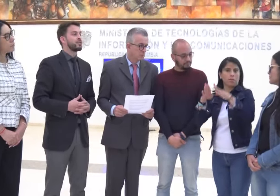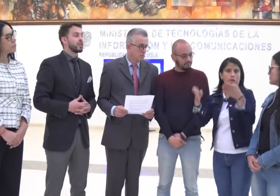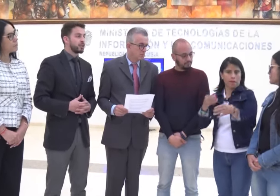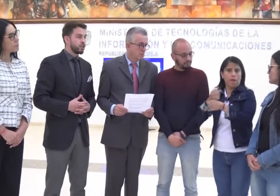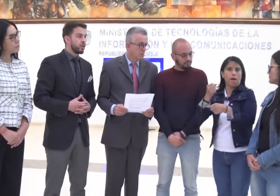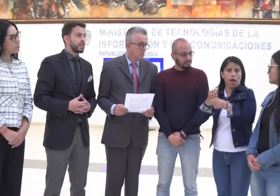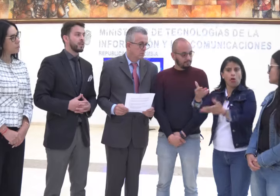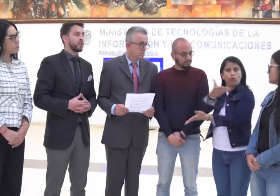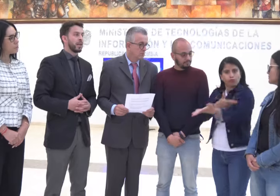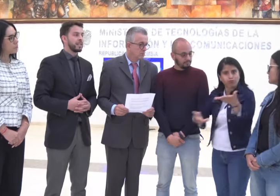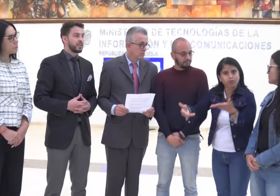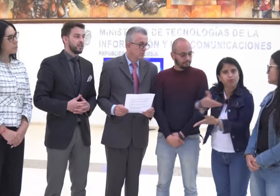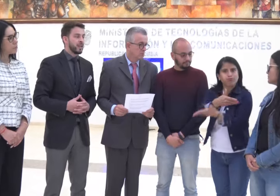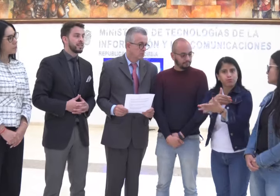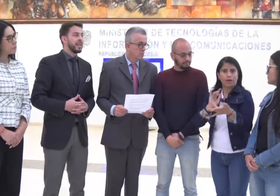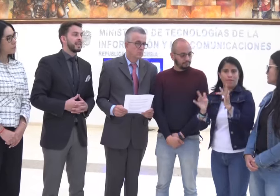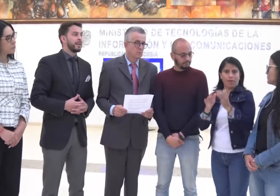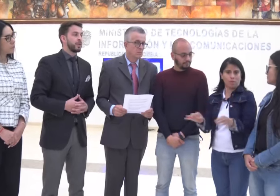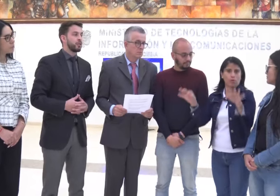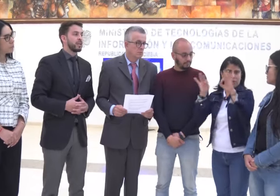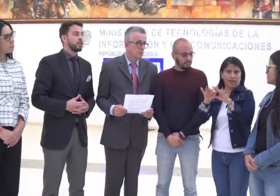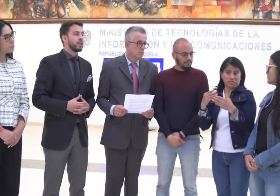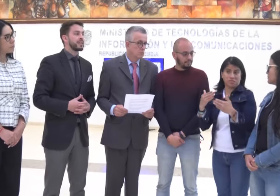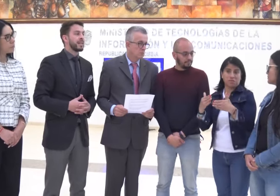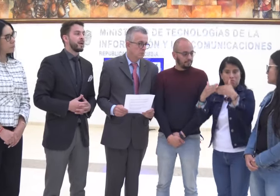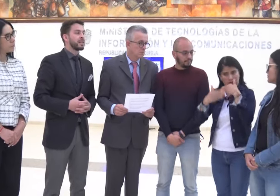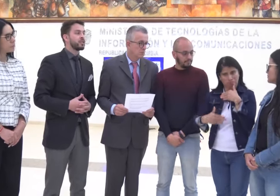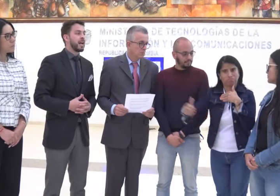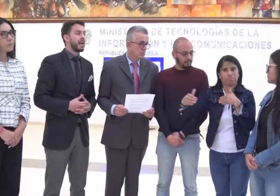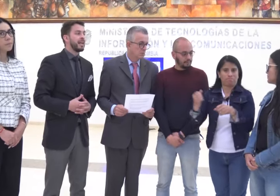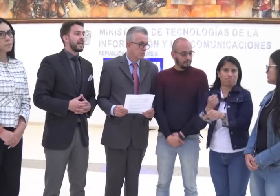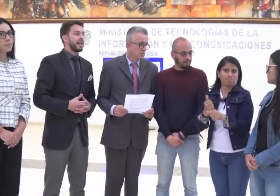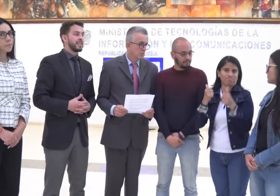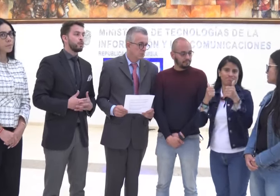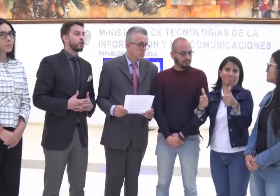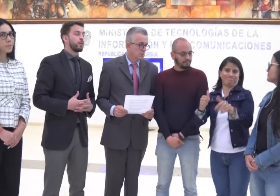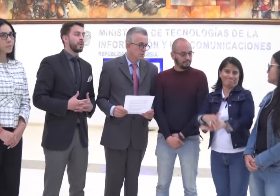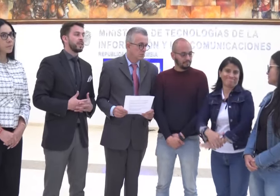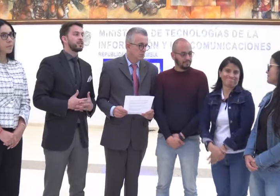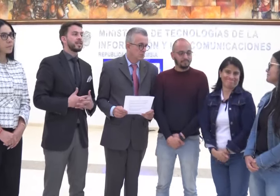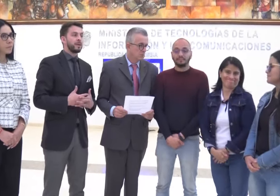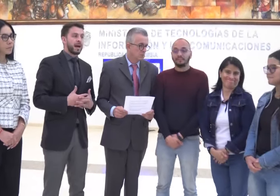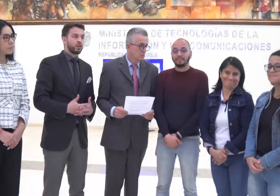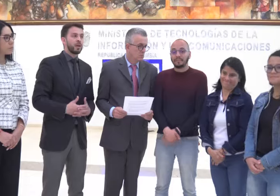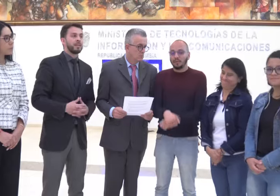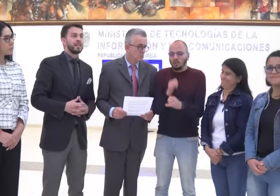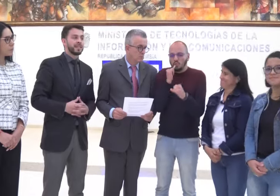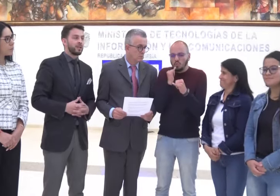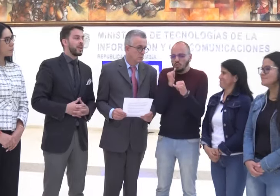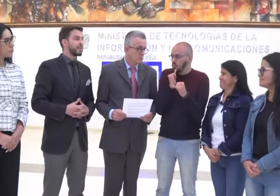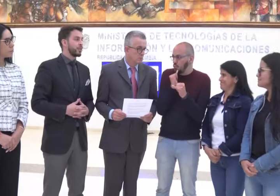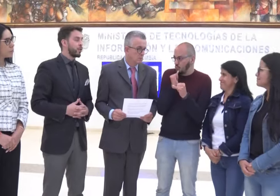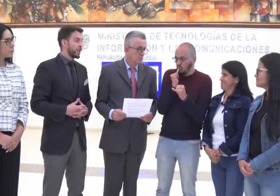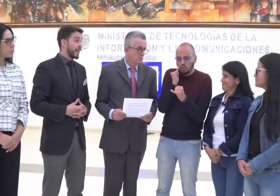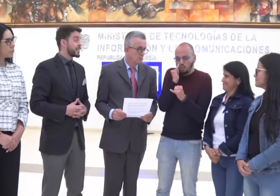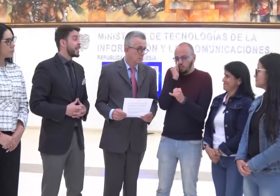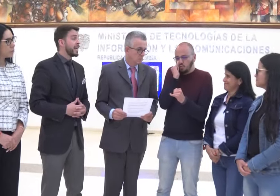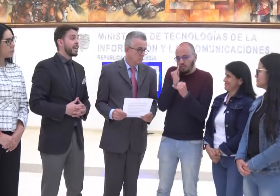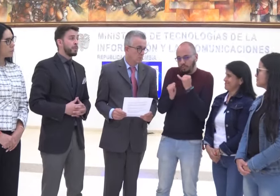asociaciones y de organizaciones de personas sordas a nivel nacional, estamos comprometidos en trabajar con el Ministerio de las Tecnologías. Y